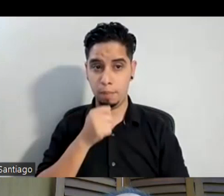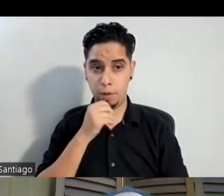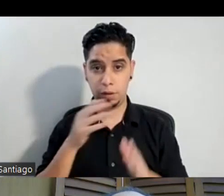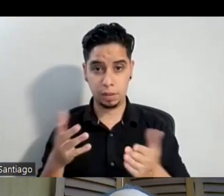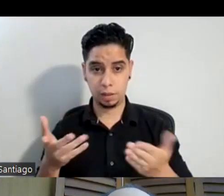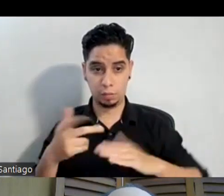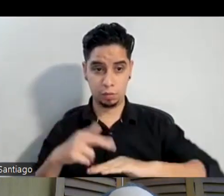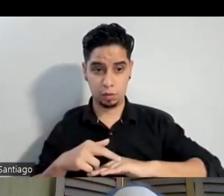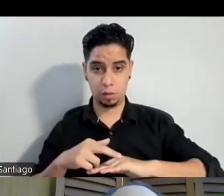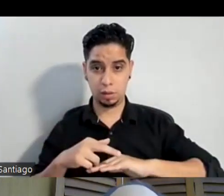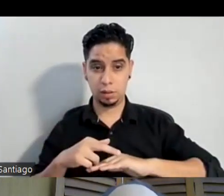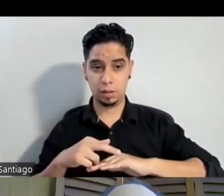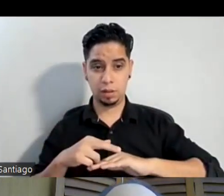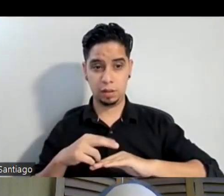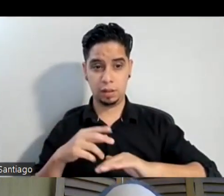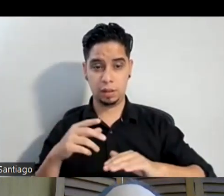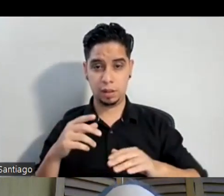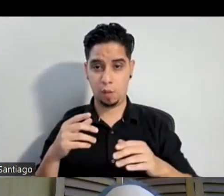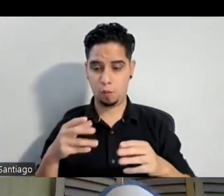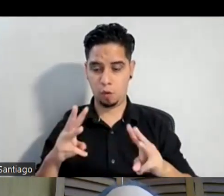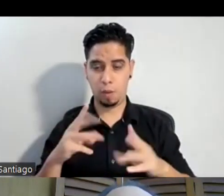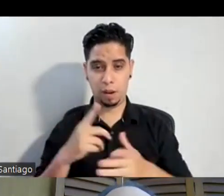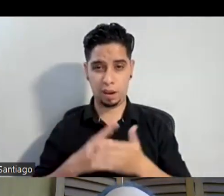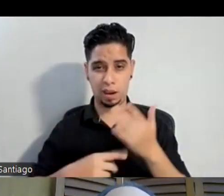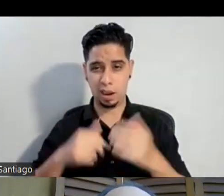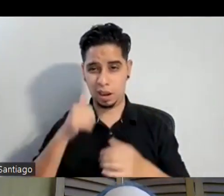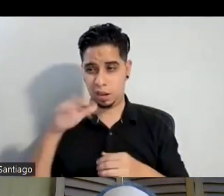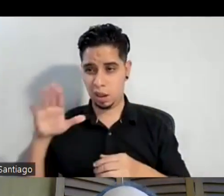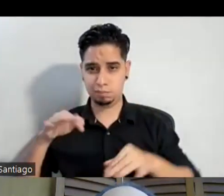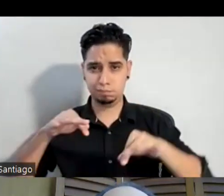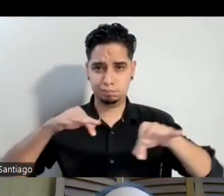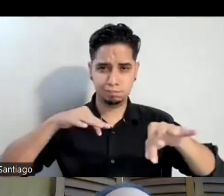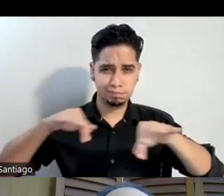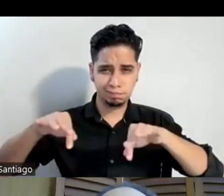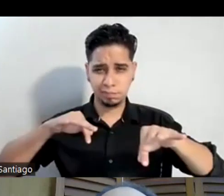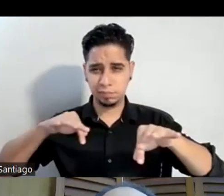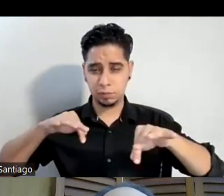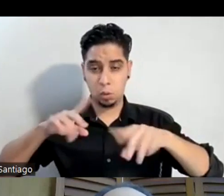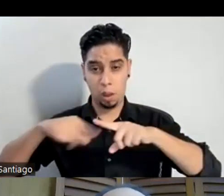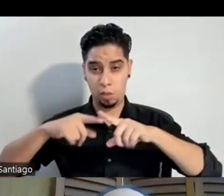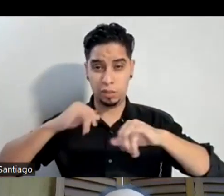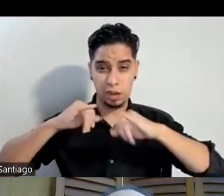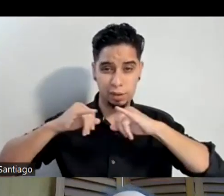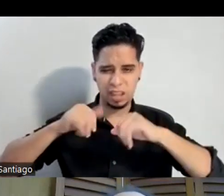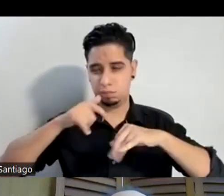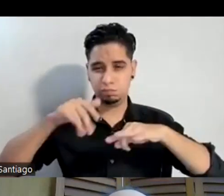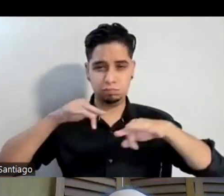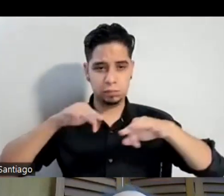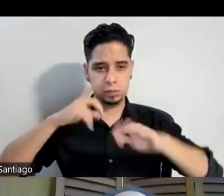y la manera en que ella comunicó en esa entrevista que le hicieron se nota que tomó